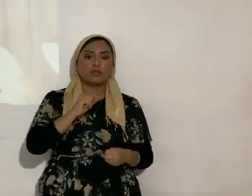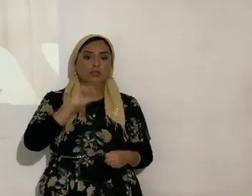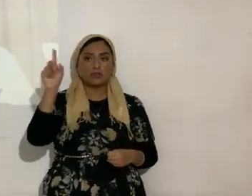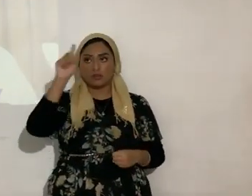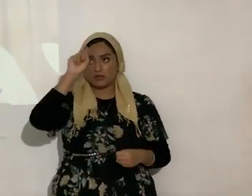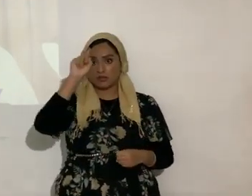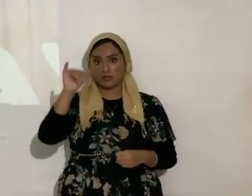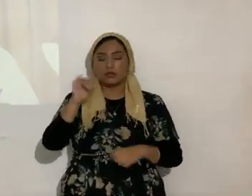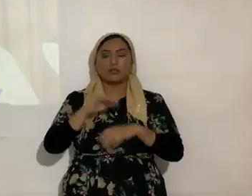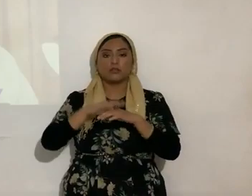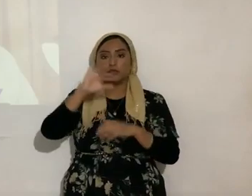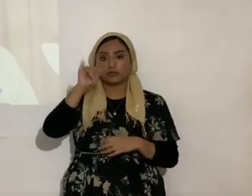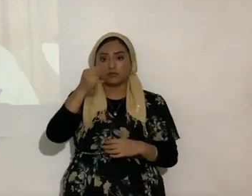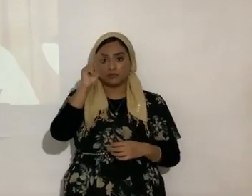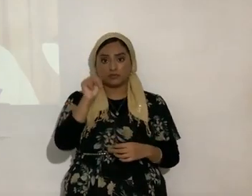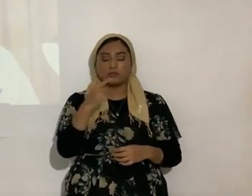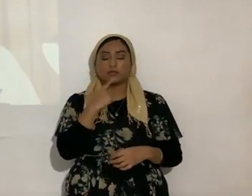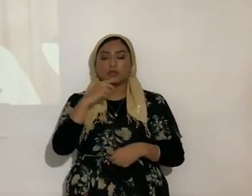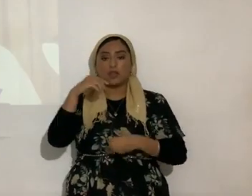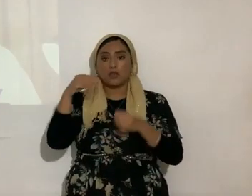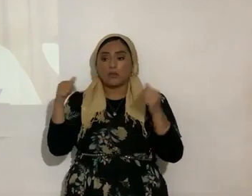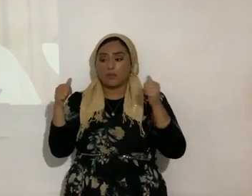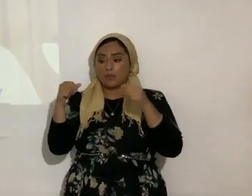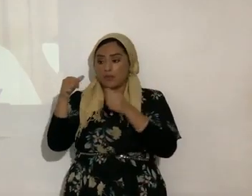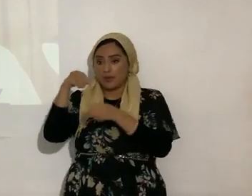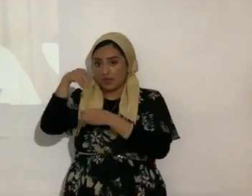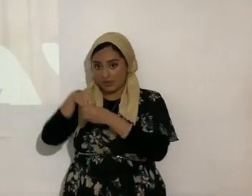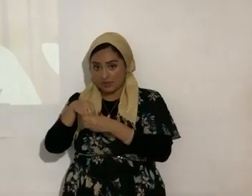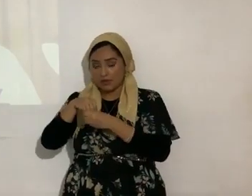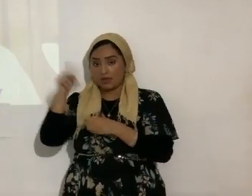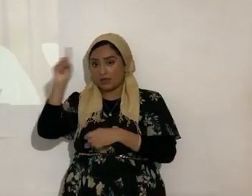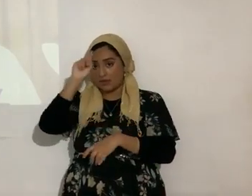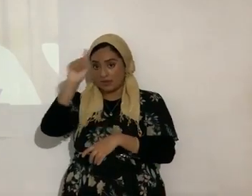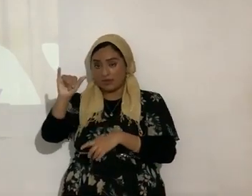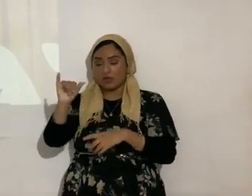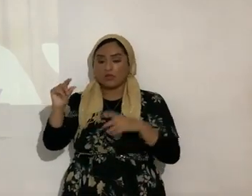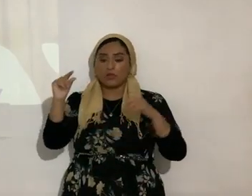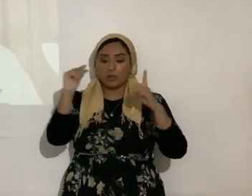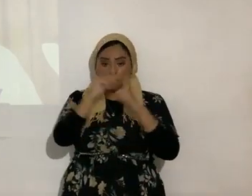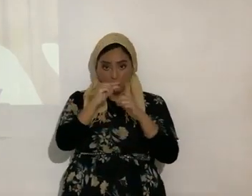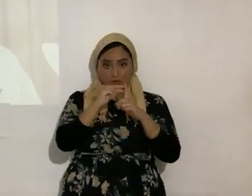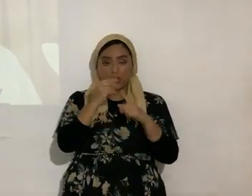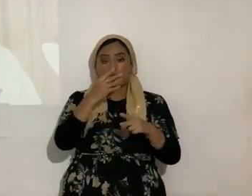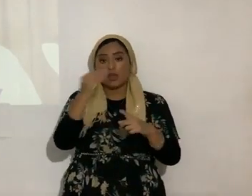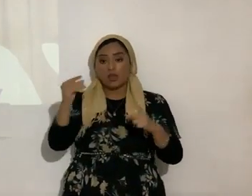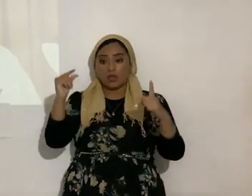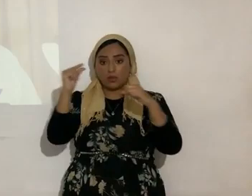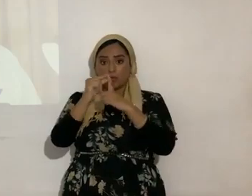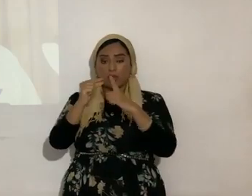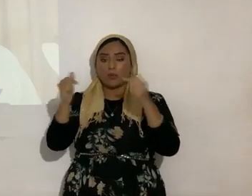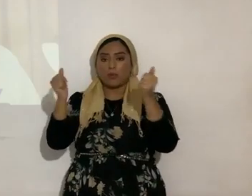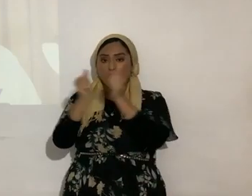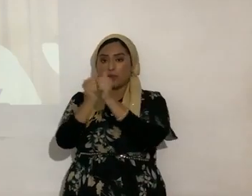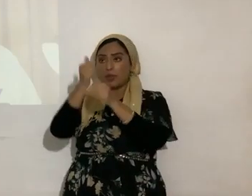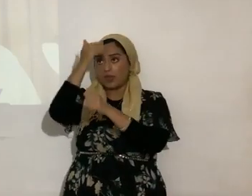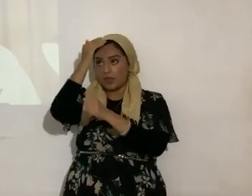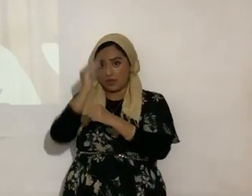En Juan dice, en la eternidad, era la palabra, y la palabra era con Elohim, y la palabra era